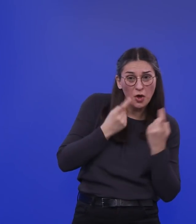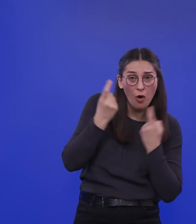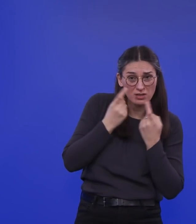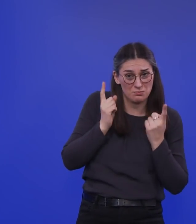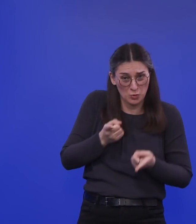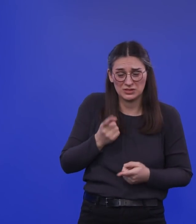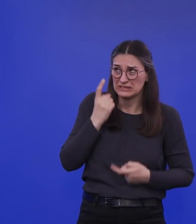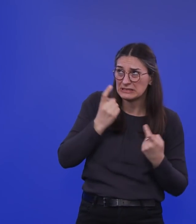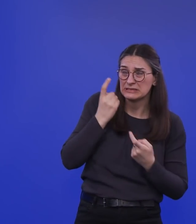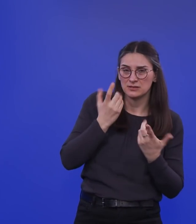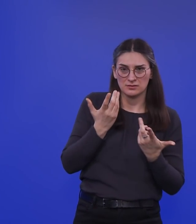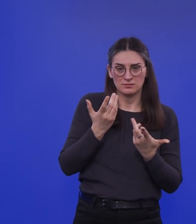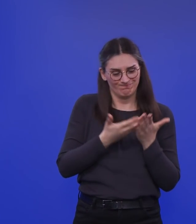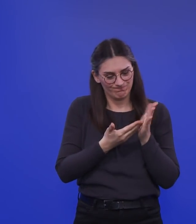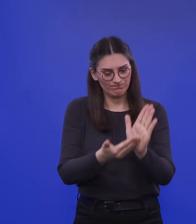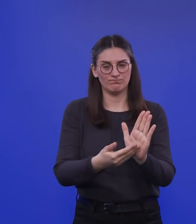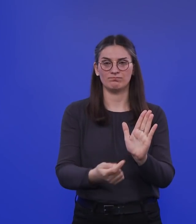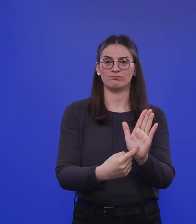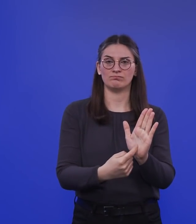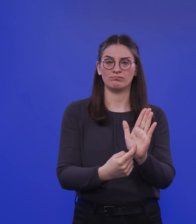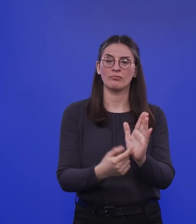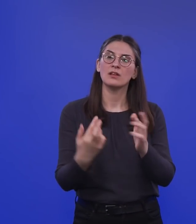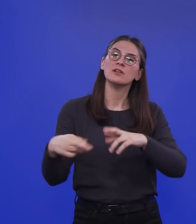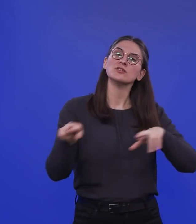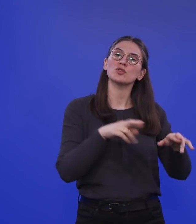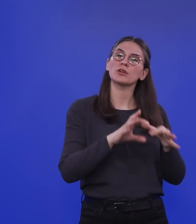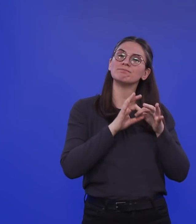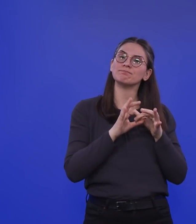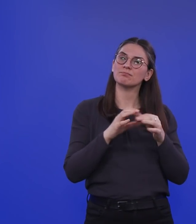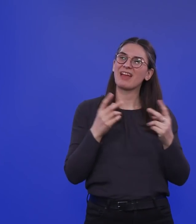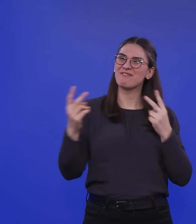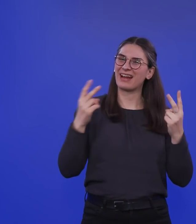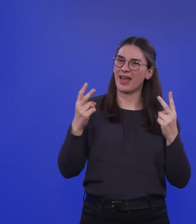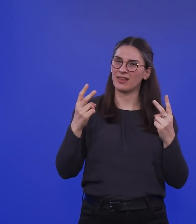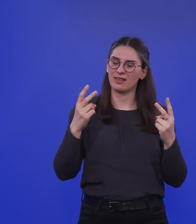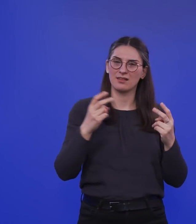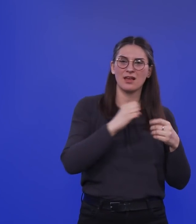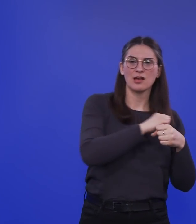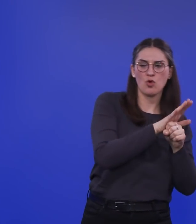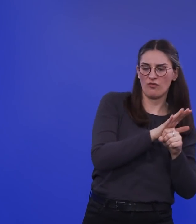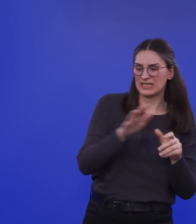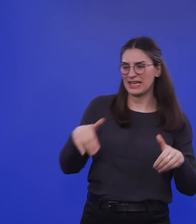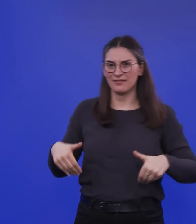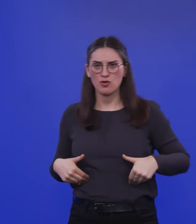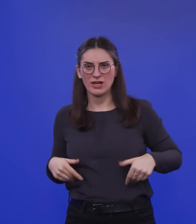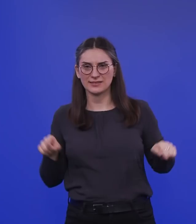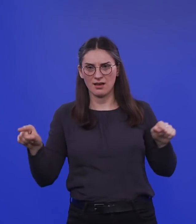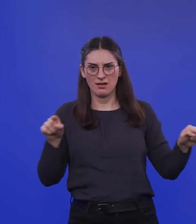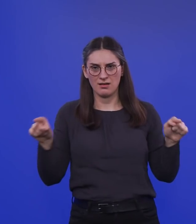Also wir müssen vielleicht noch mal zurückgehen zu unserem Influenza-Vergleich. Also was man manchmal so in öffentlichen Diskussionen fast ein bisschen